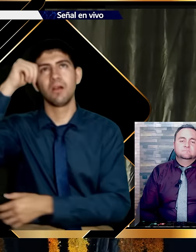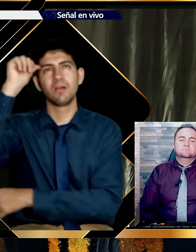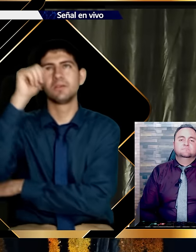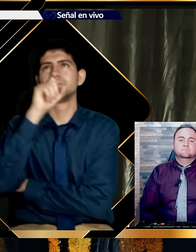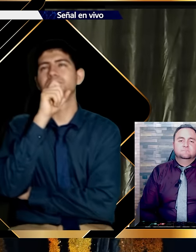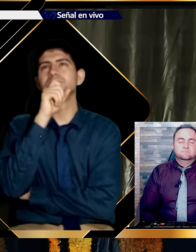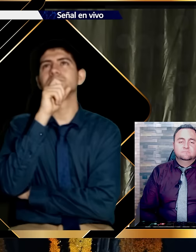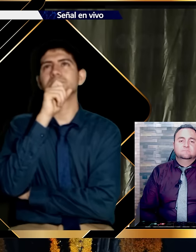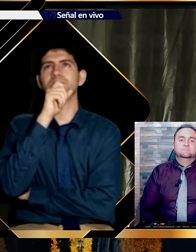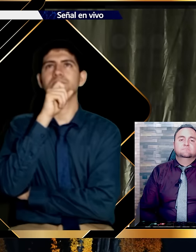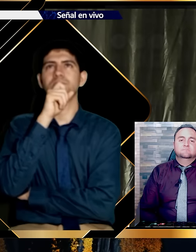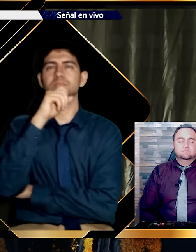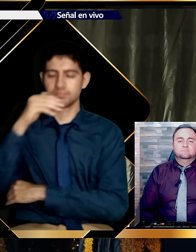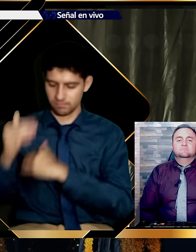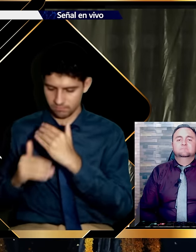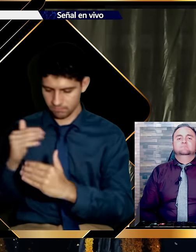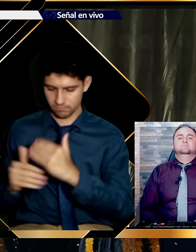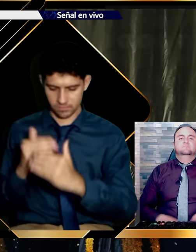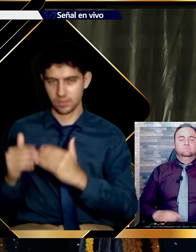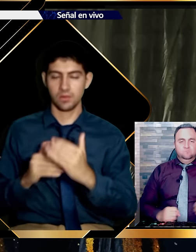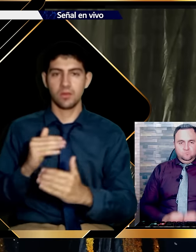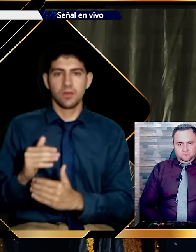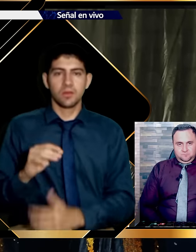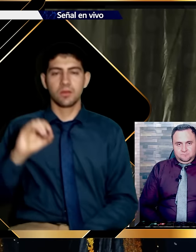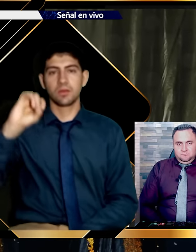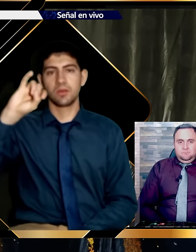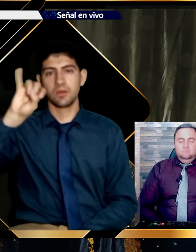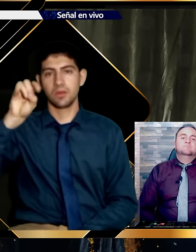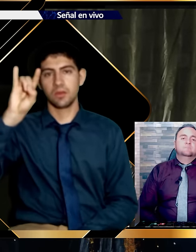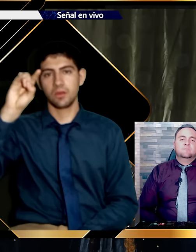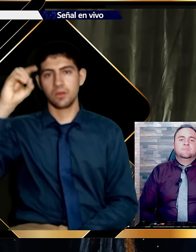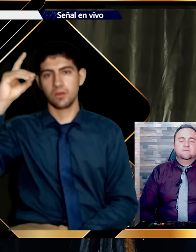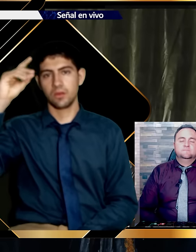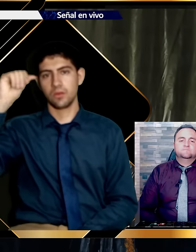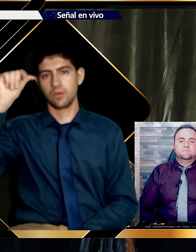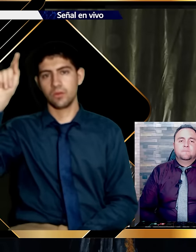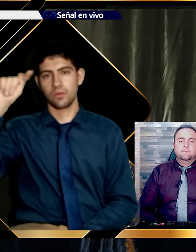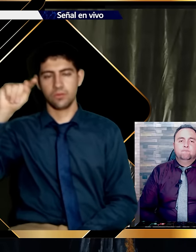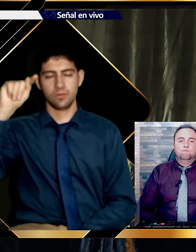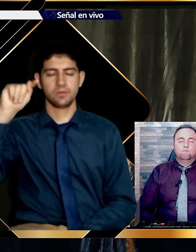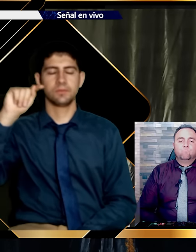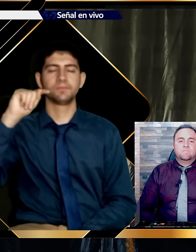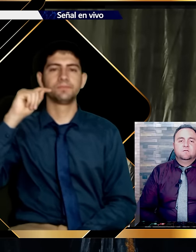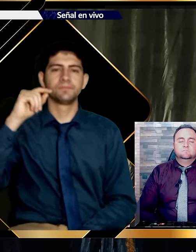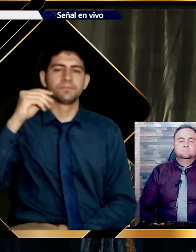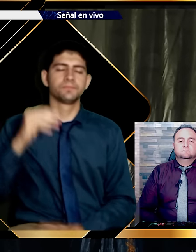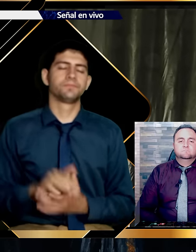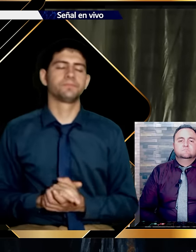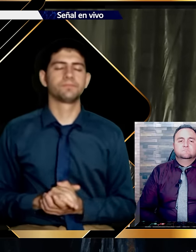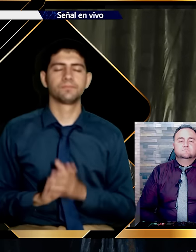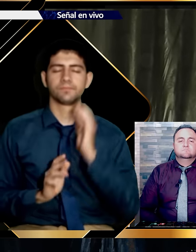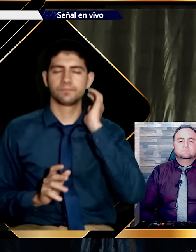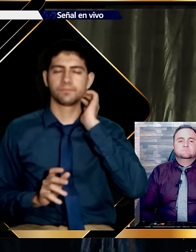Pero déjeme recordar algunos hechos. Del proceso de venta de Judas. Que pone en la lista como el vendedor más fracasado. De la